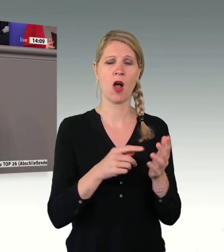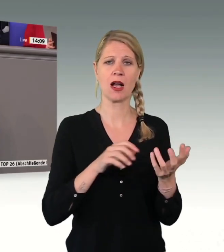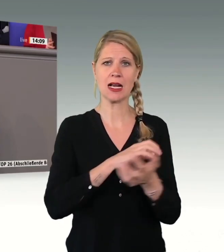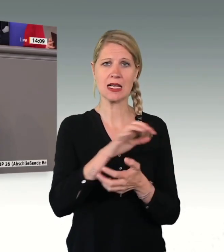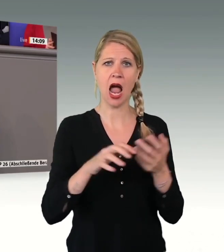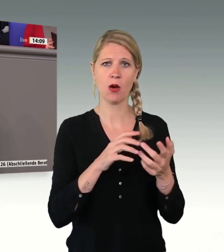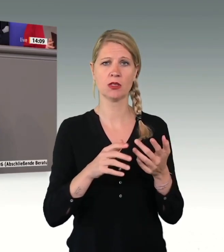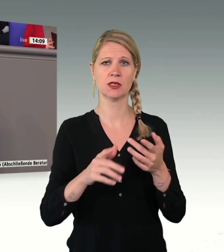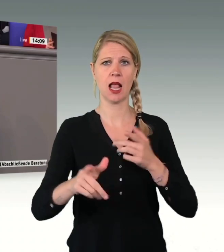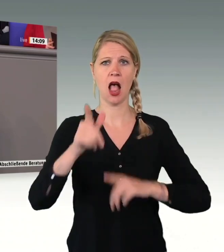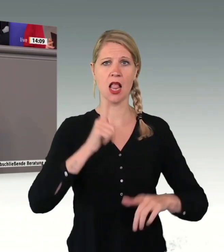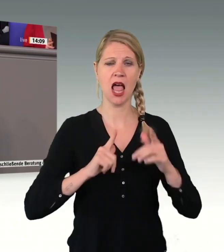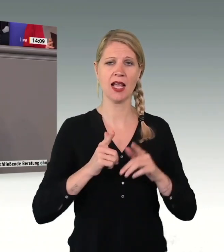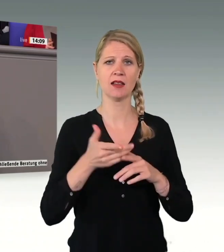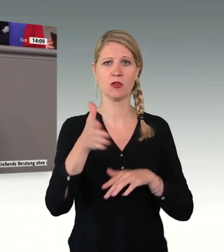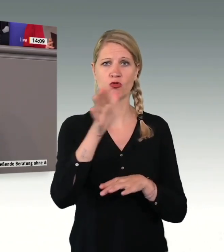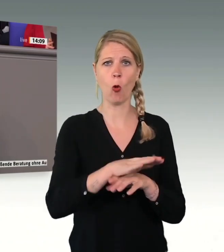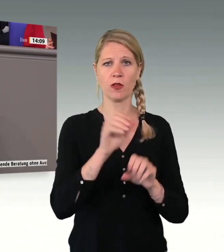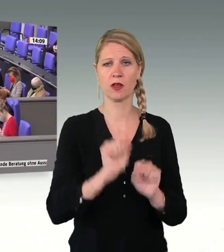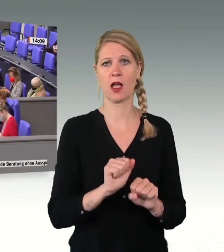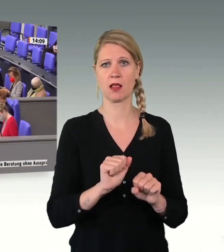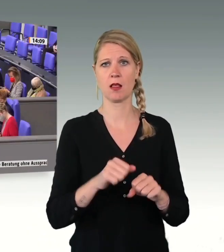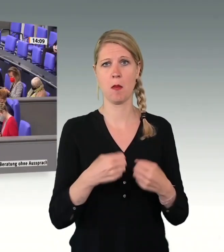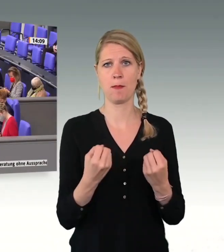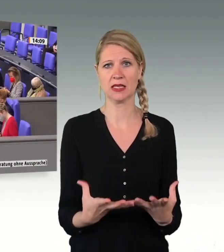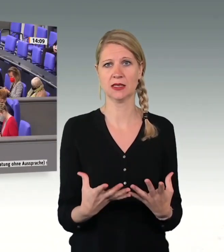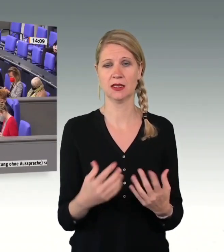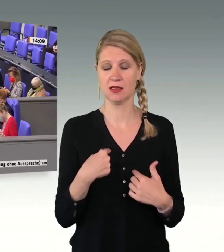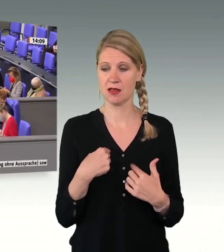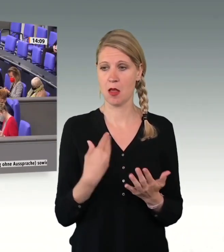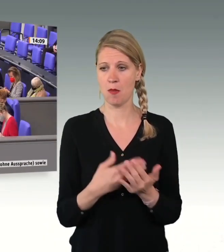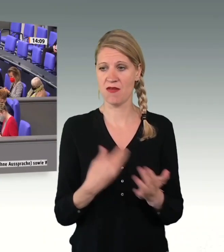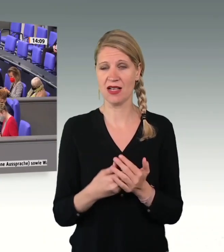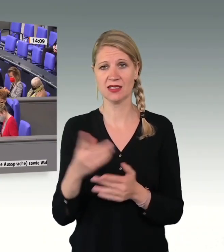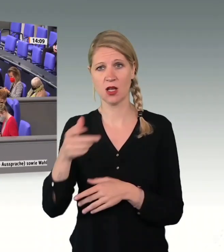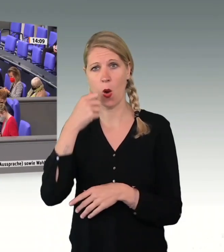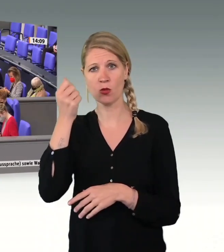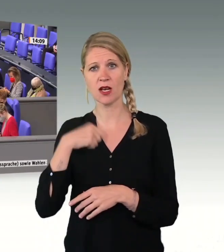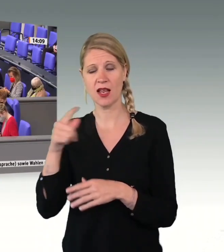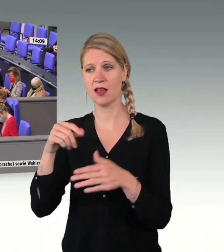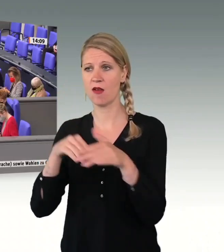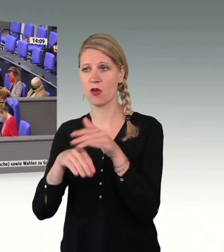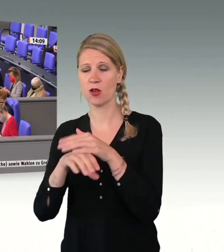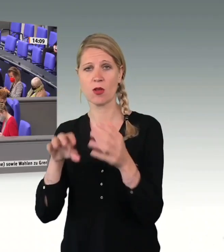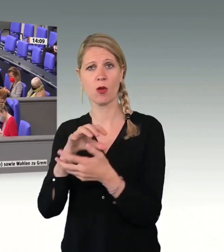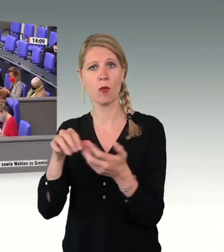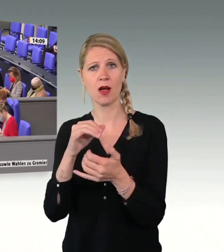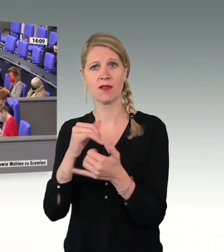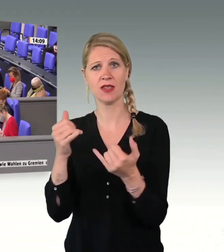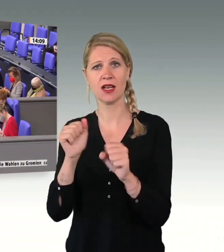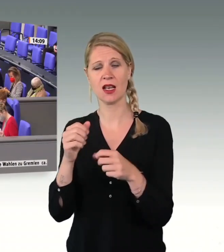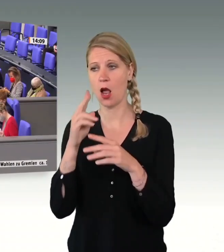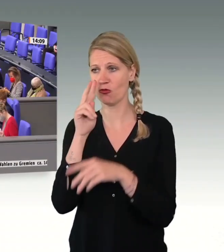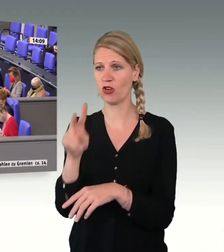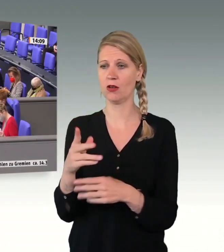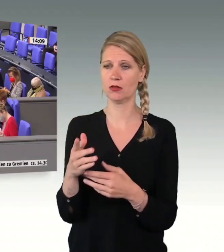Tod enden kann. Wir beweisen doch gerade, wie mit Geflüchteten aus der Ukraine umgegangen werden kann, wie das Ankommen gelingen kann,